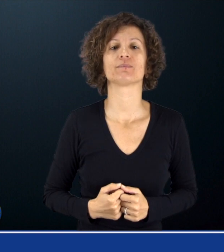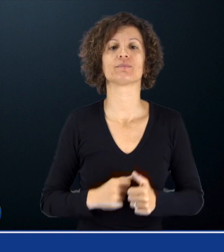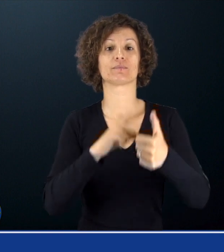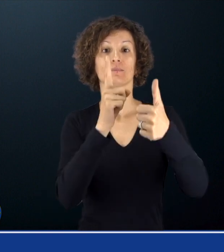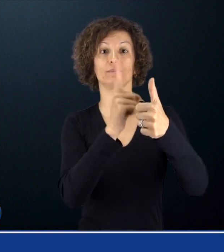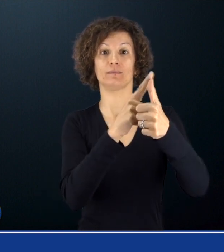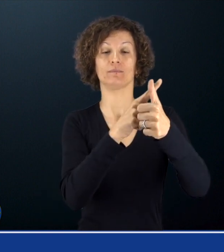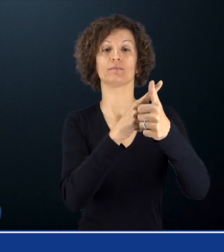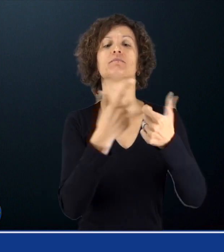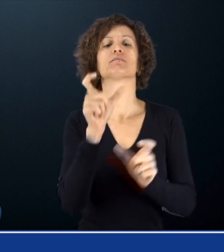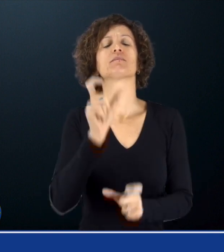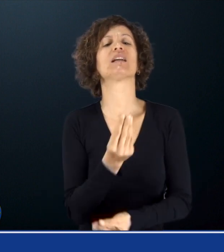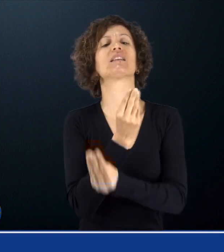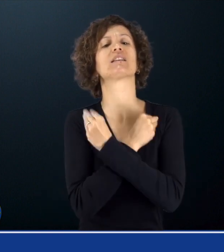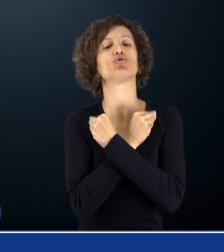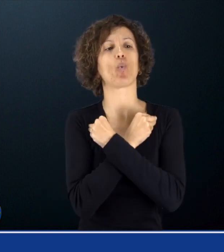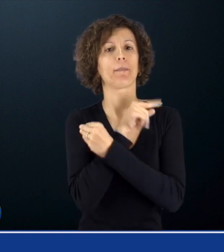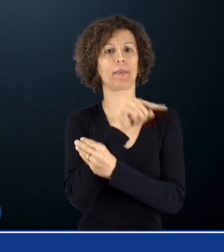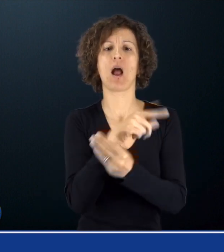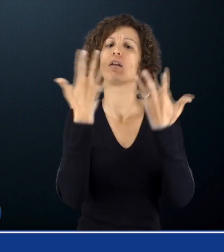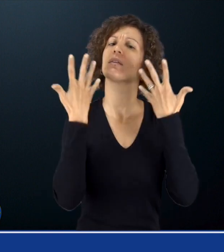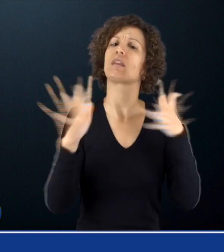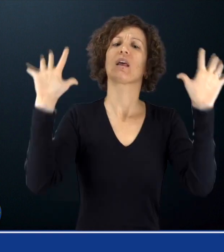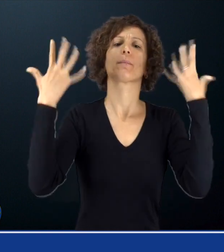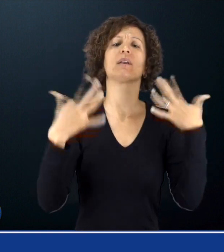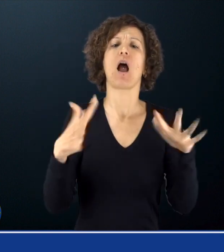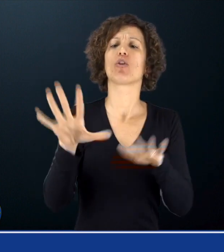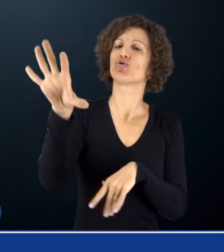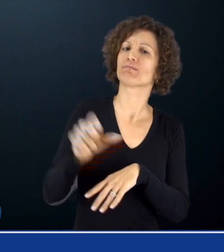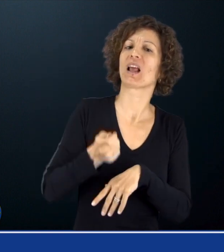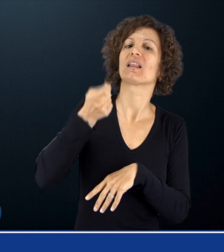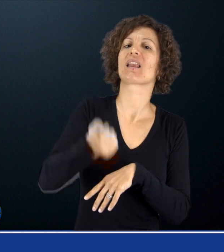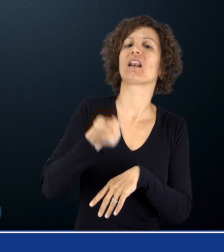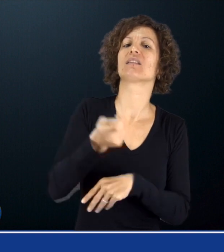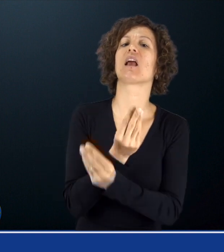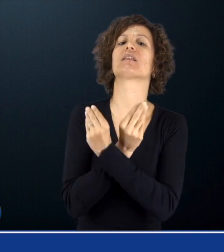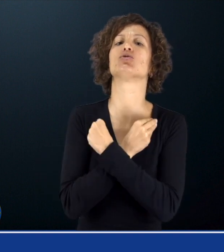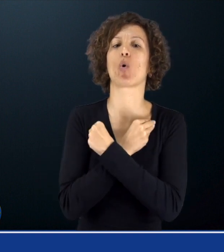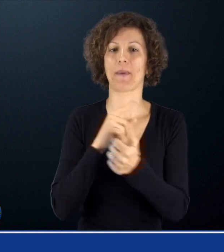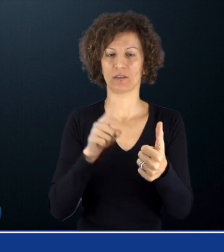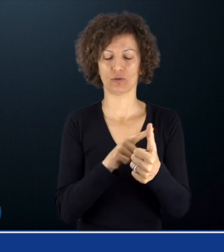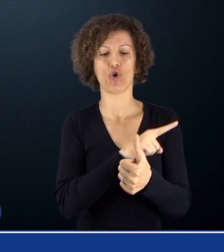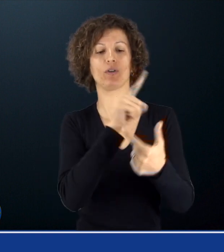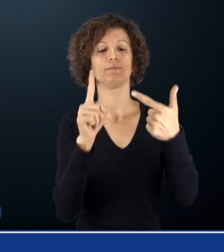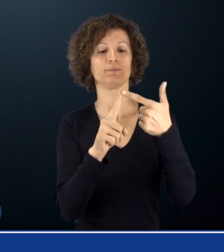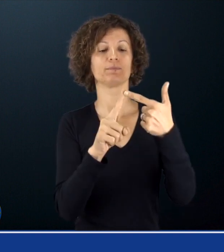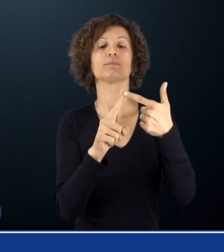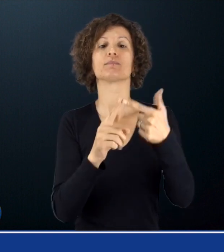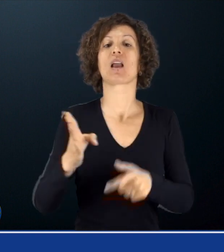di percepire l'indennità di disoccupazione 2. Caregiver che assistono da 6 mesi